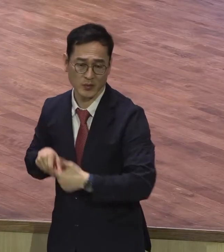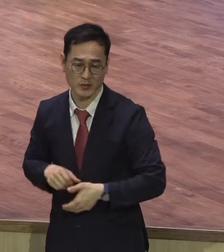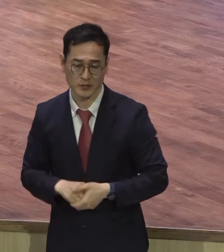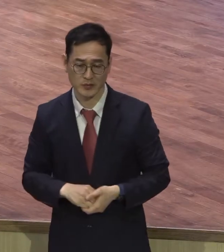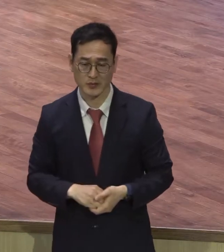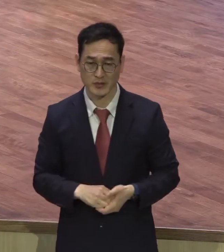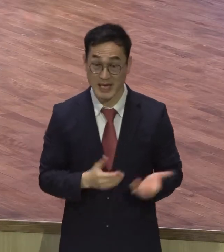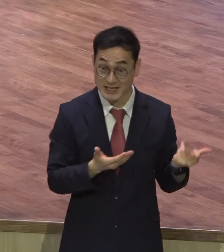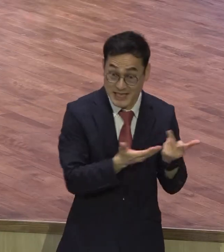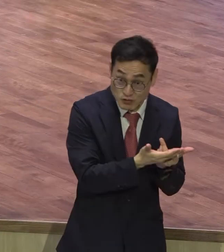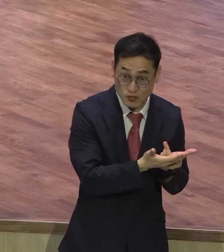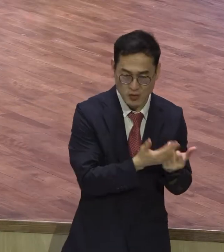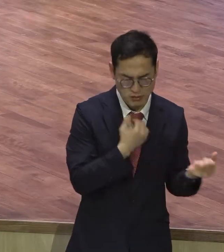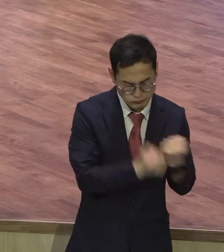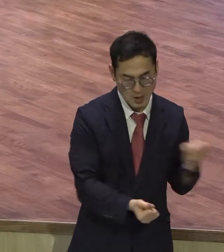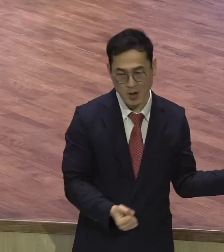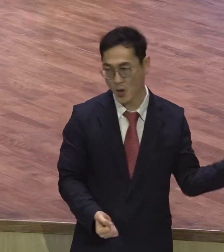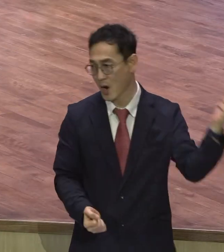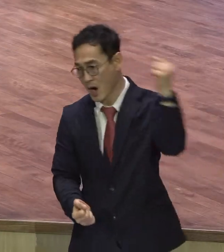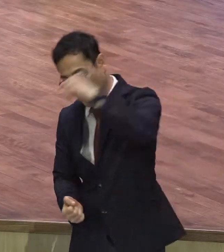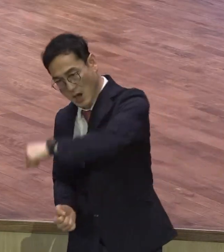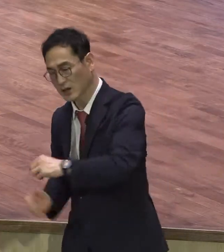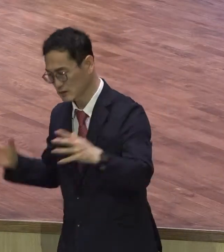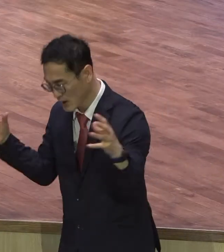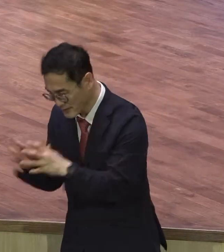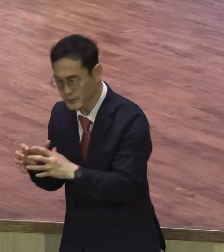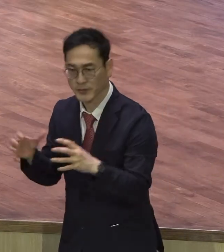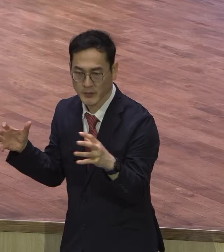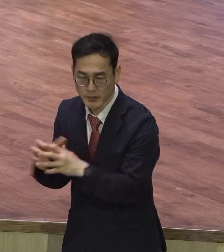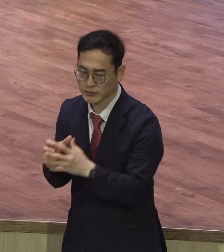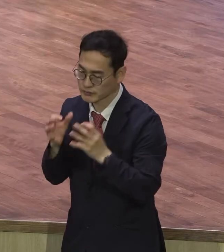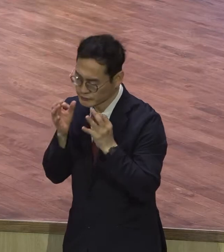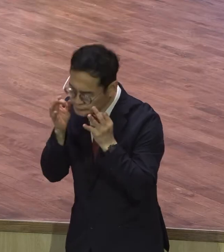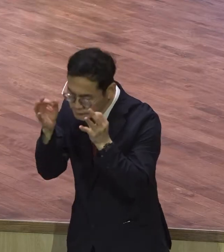막 프린카드에 붙여놨어요. 영적 문제 있으면 연락하라고.